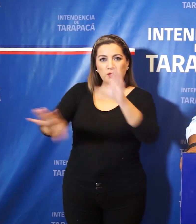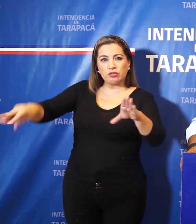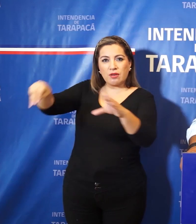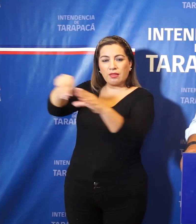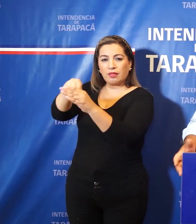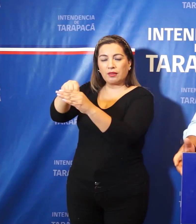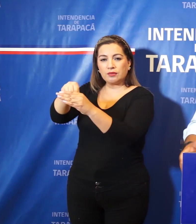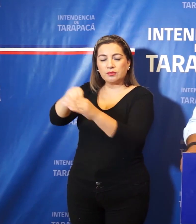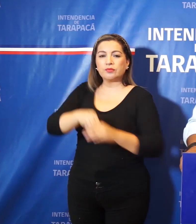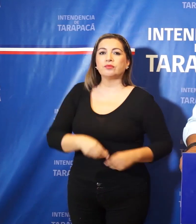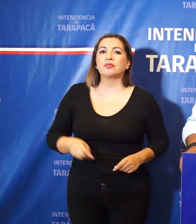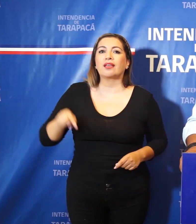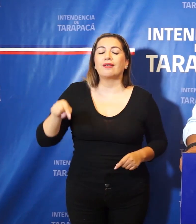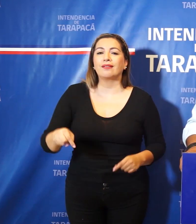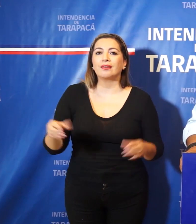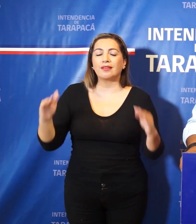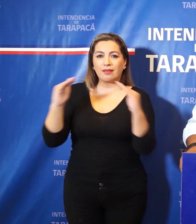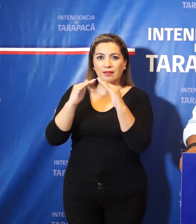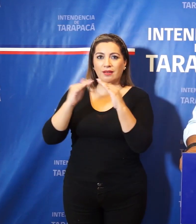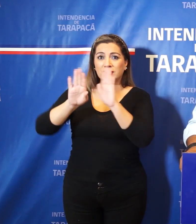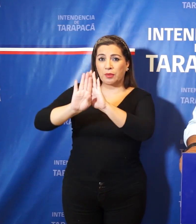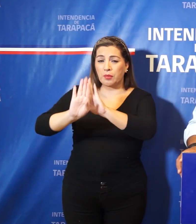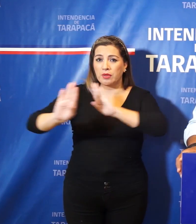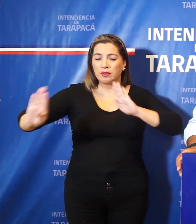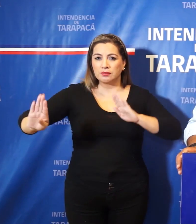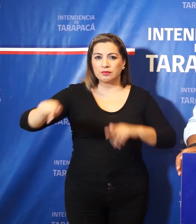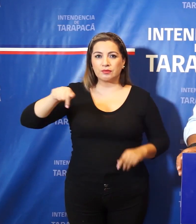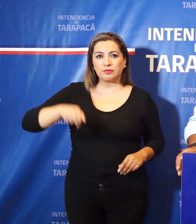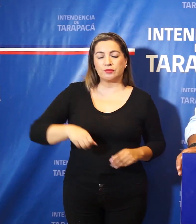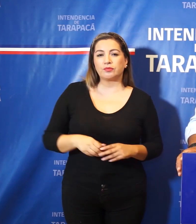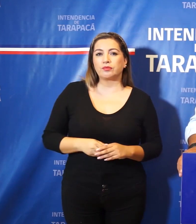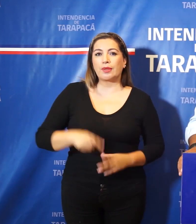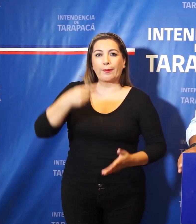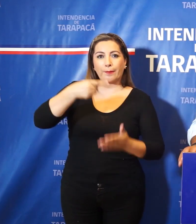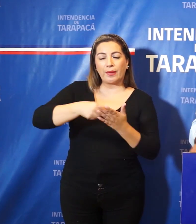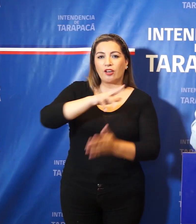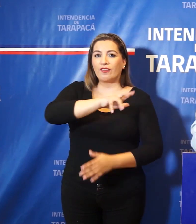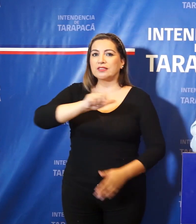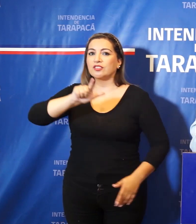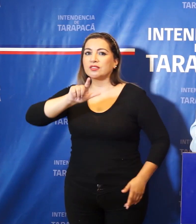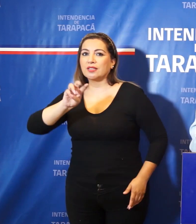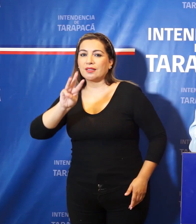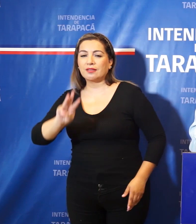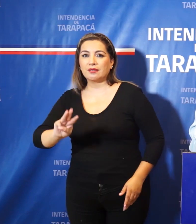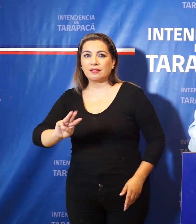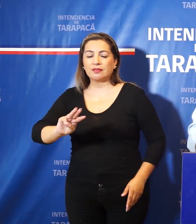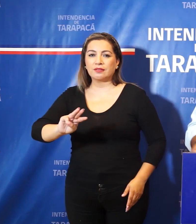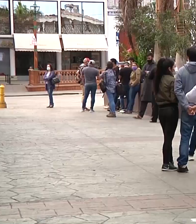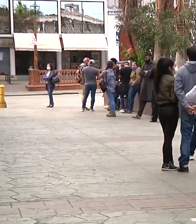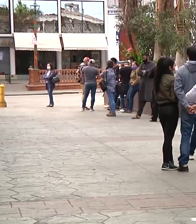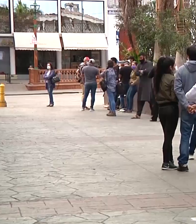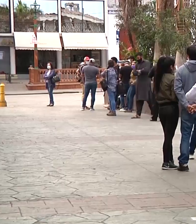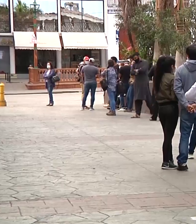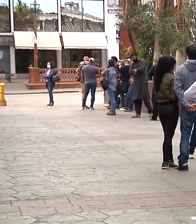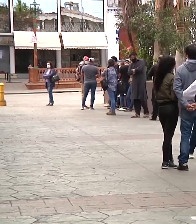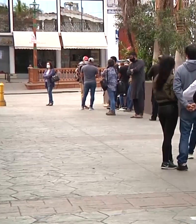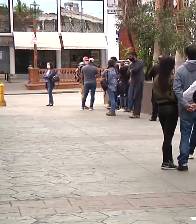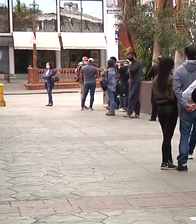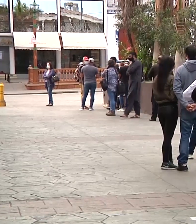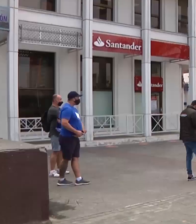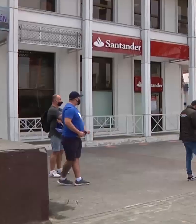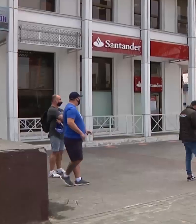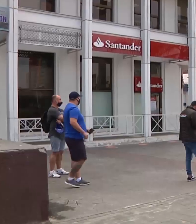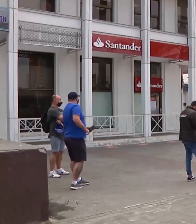en estos dispositivos de aislamiento, de los cuales 1.973 corresponden a migrantes. Aún